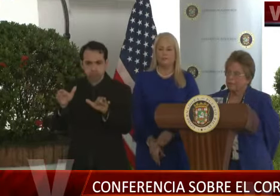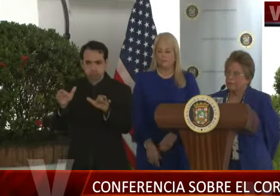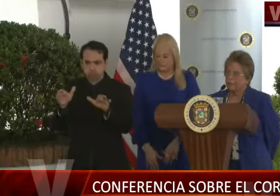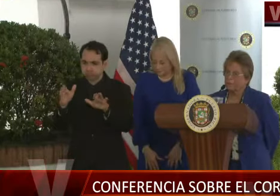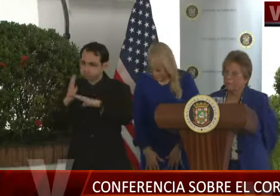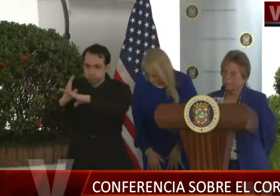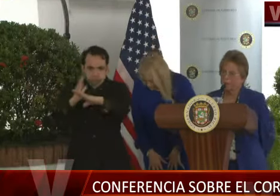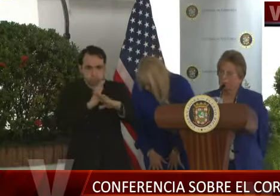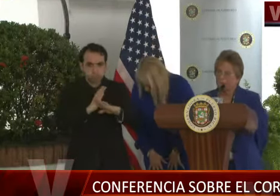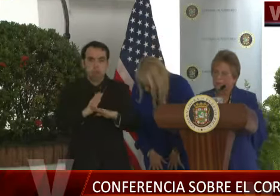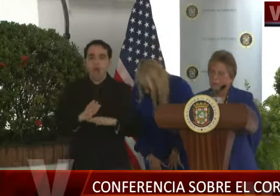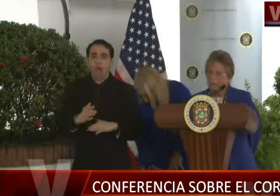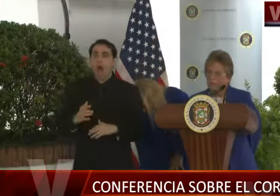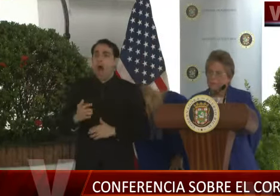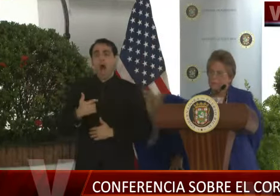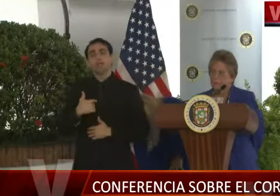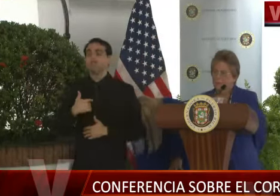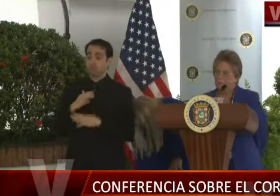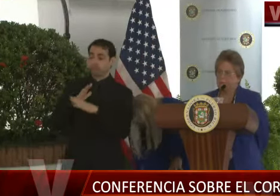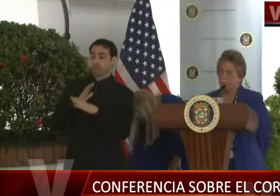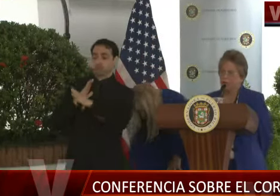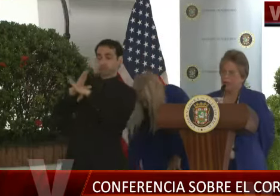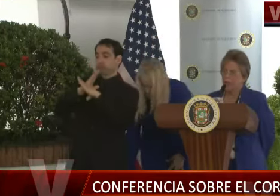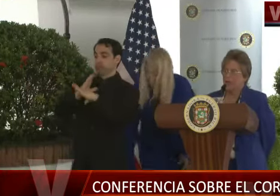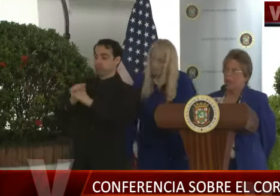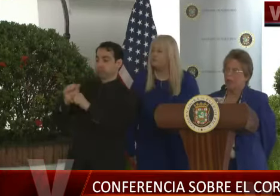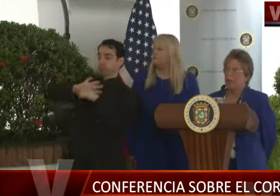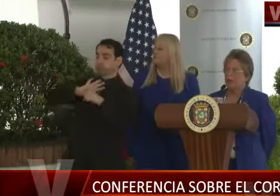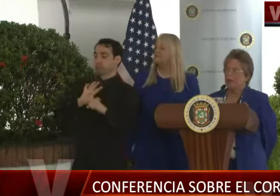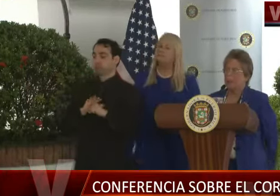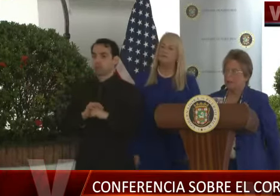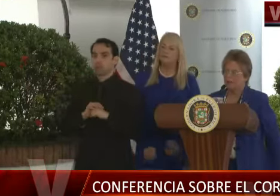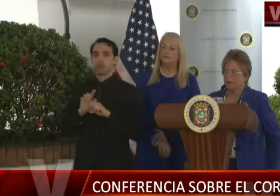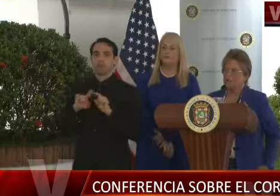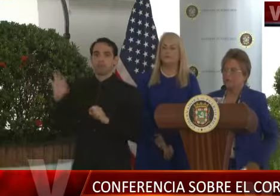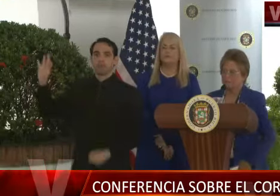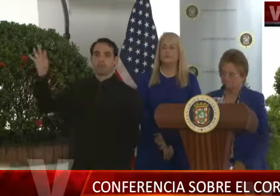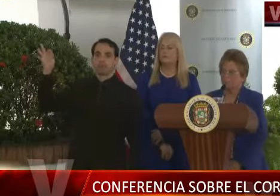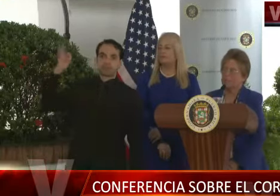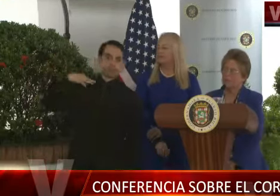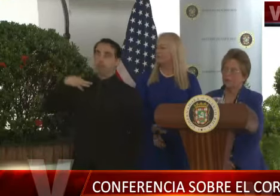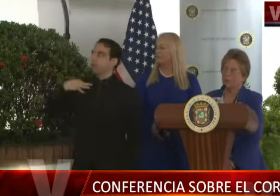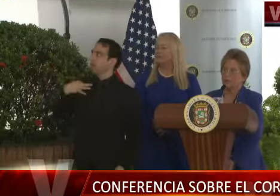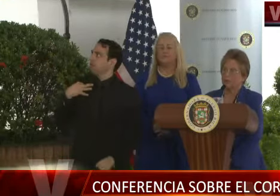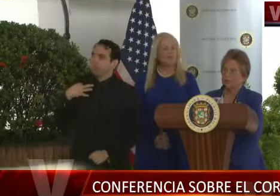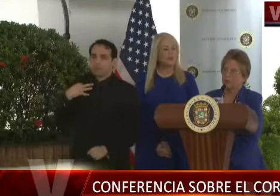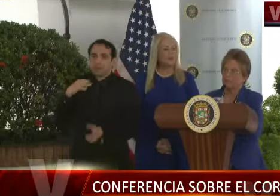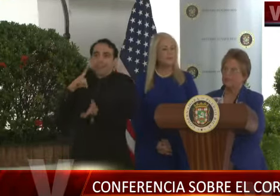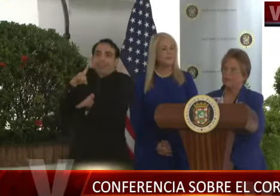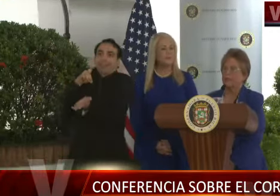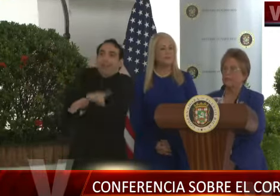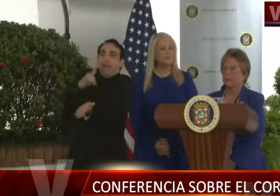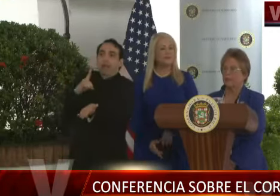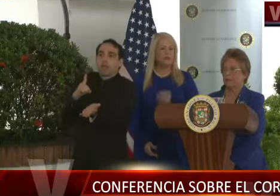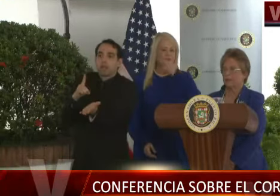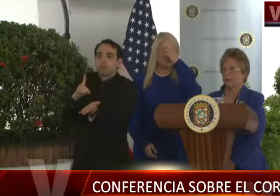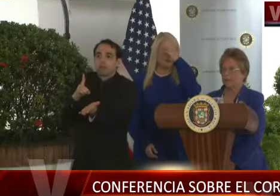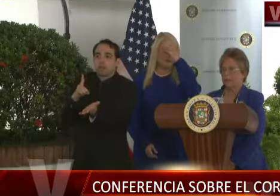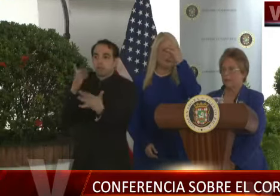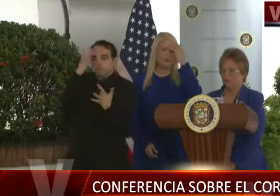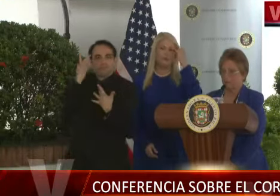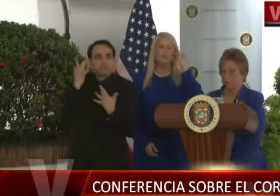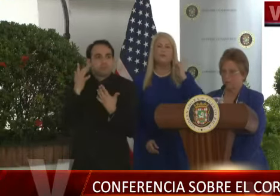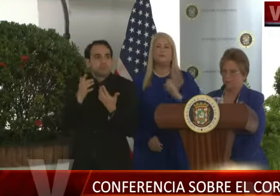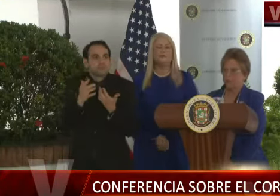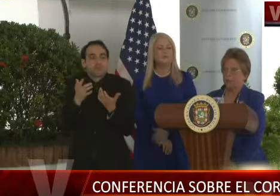verdaderamente dice, pues mira, me voy a proteger del coronavirus, pero tengo los mosquitos. Está el dengue por ahí. Correcto. ¿Qué podemos decirle a la gente al